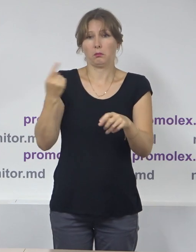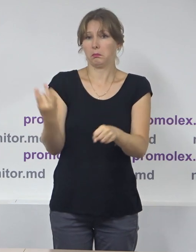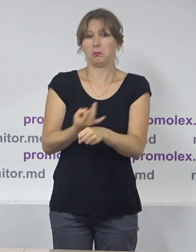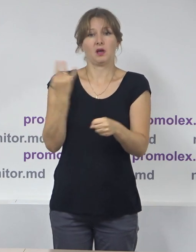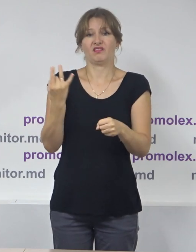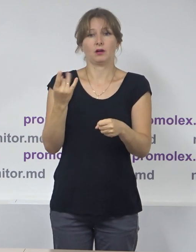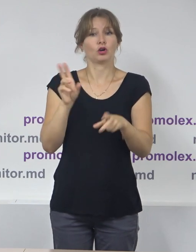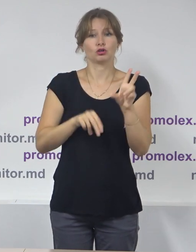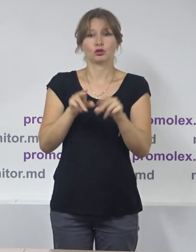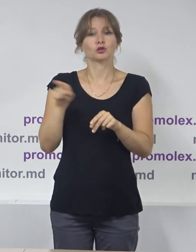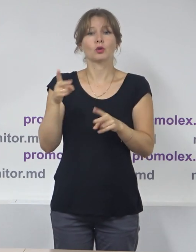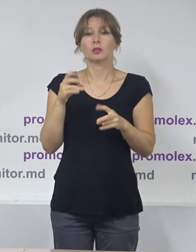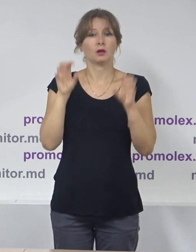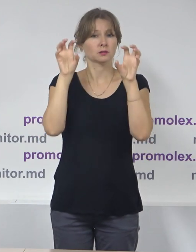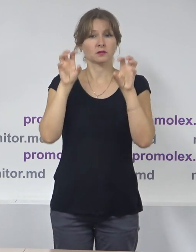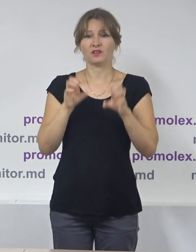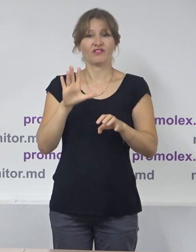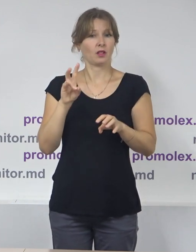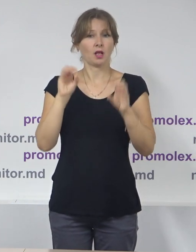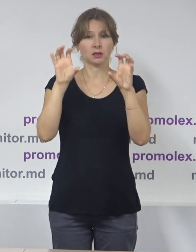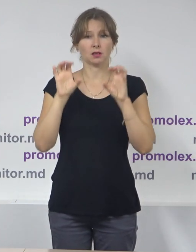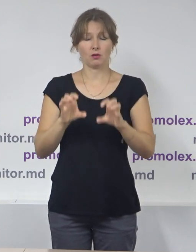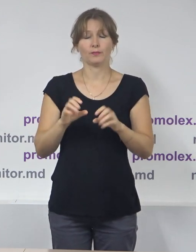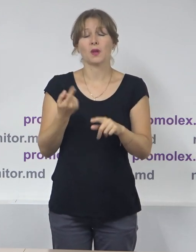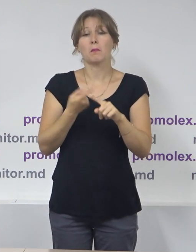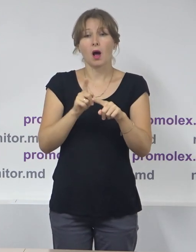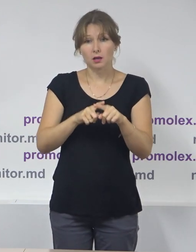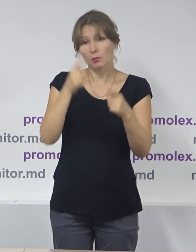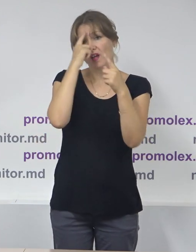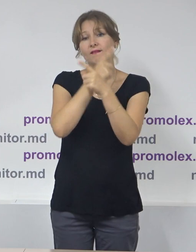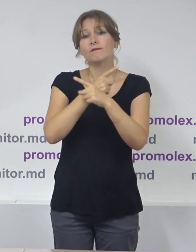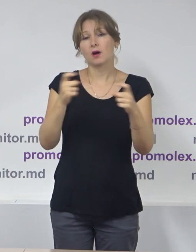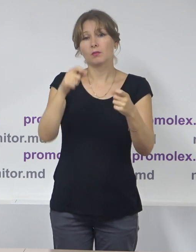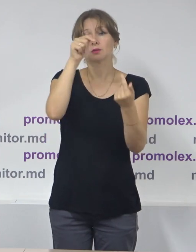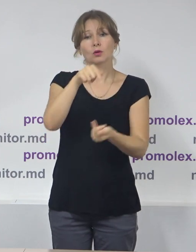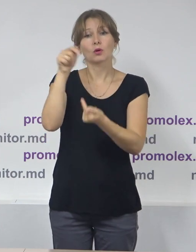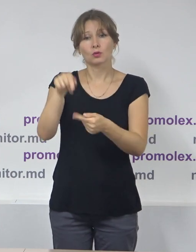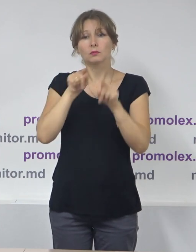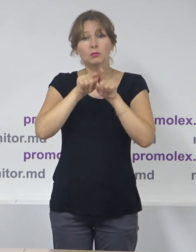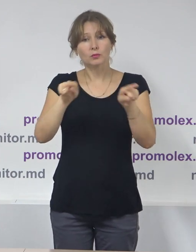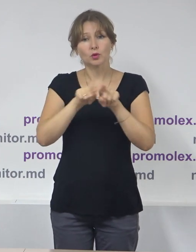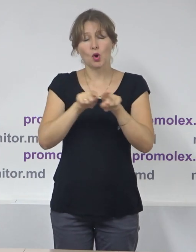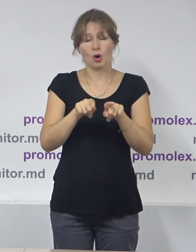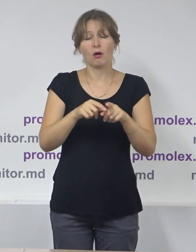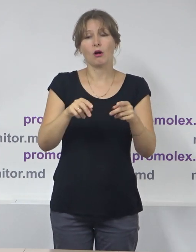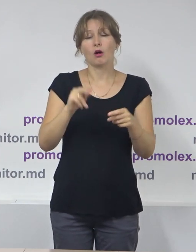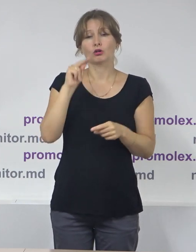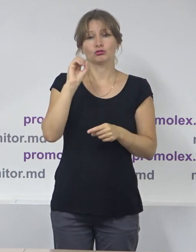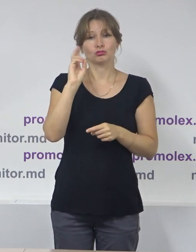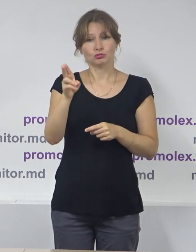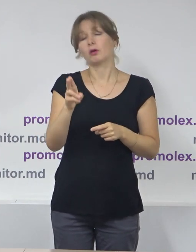noastră. De asemenea, conform informației publicate de Comisia Electorală Centrală,